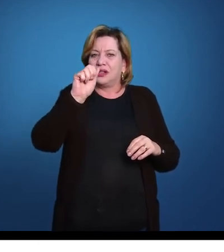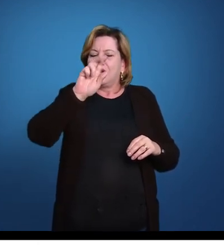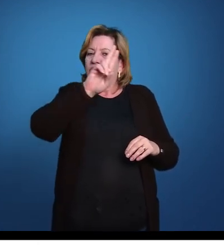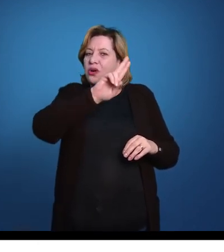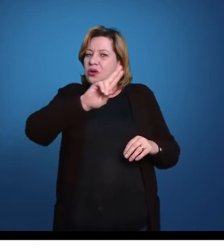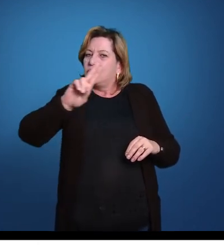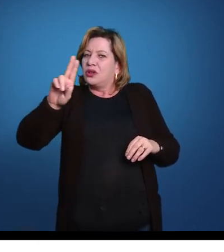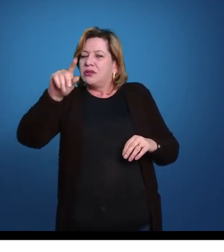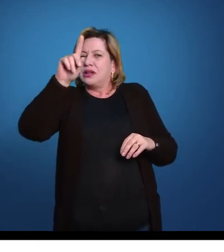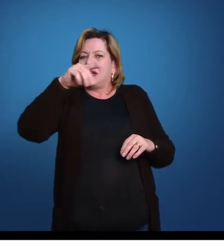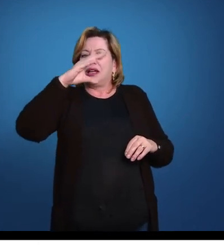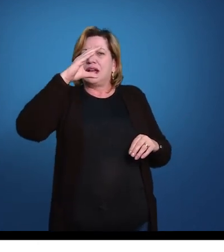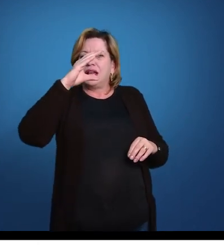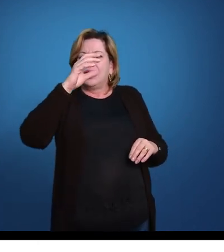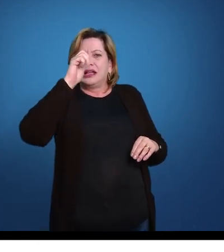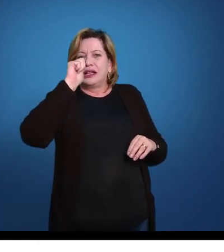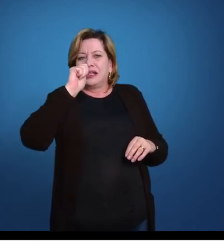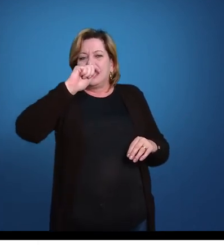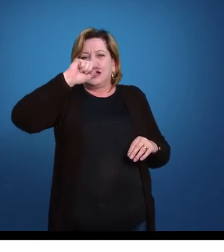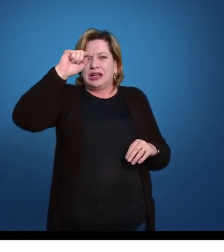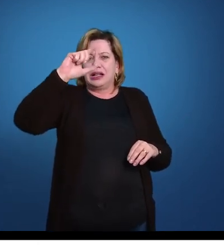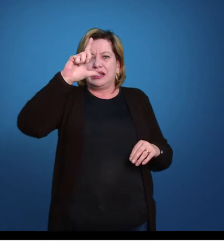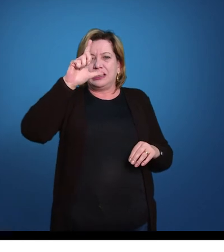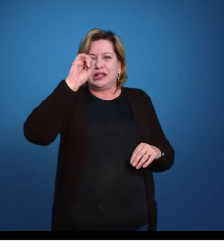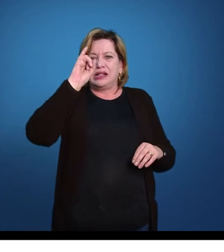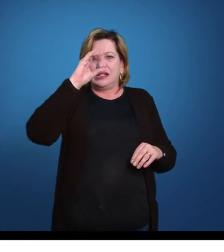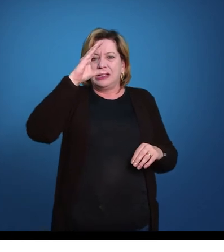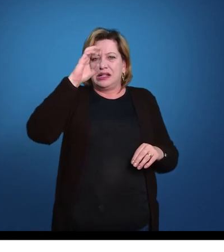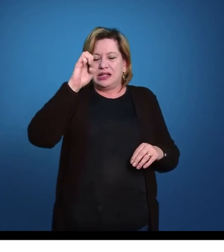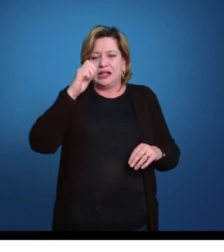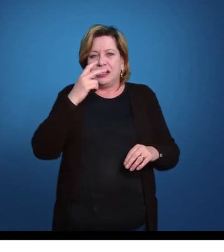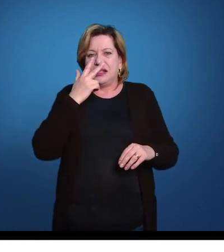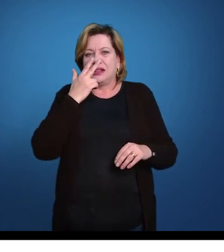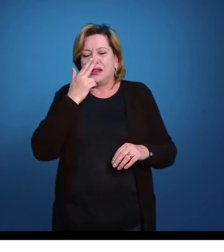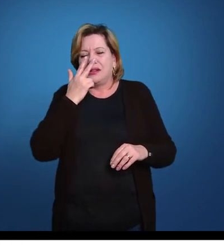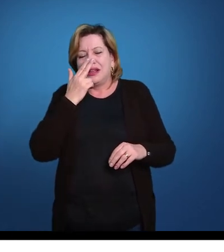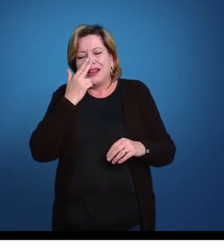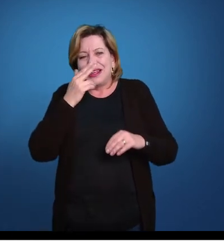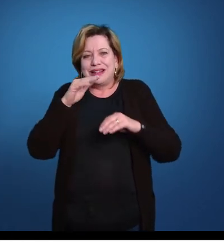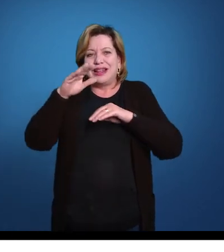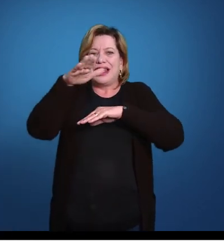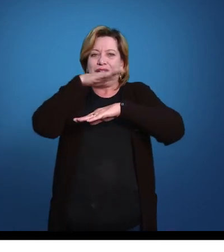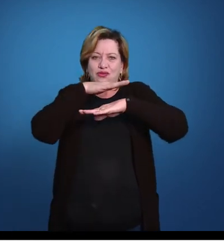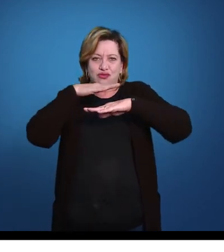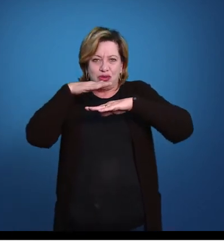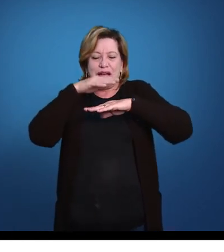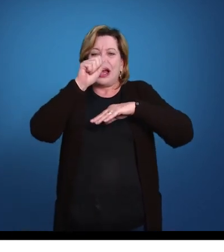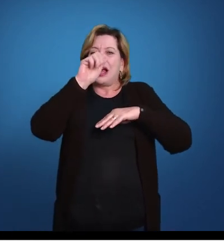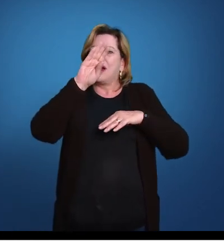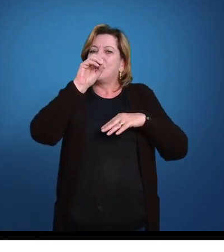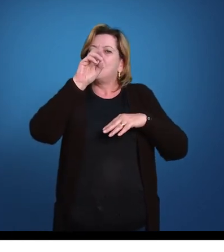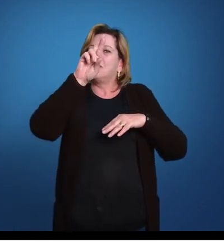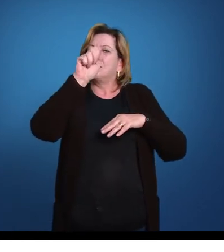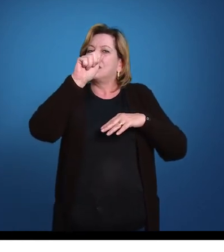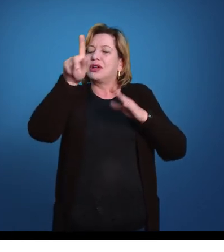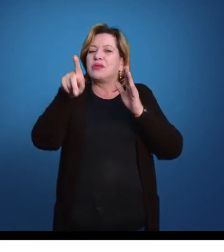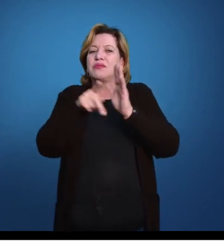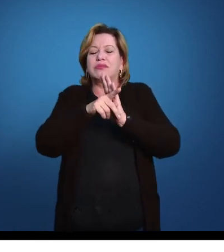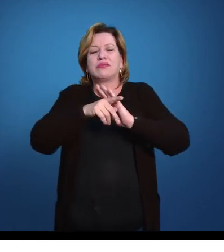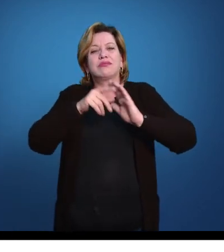uma estrutura semelhante aqui, né, as regiões aborais das estrelas e das serpentes do mar. Um cálice, a boca é voltada